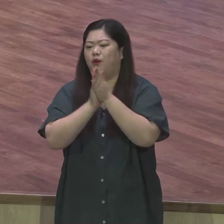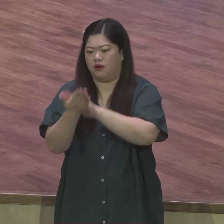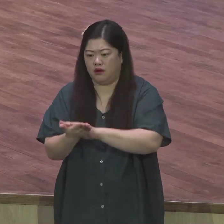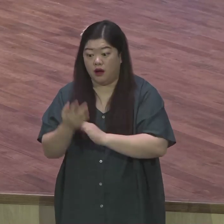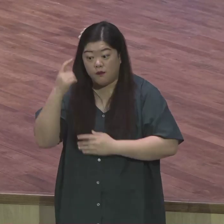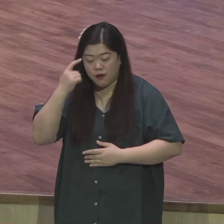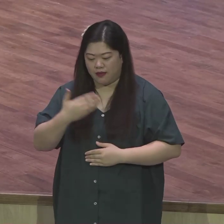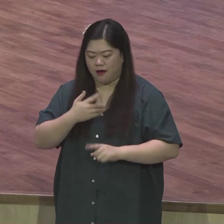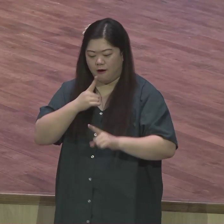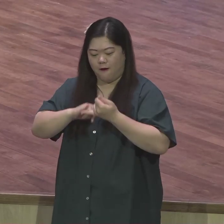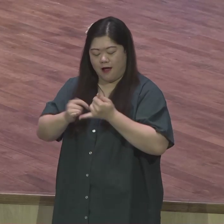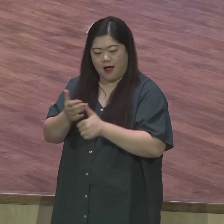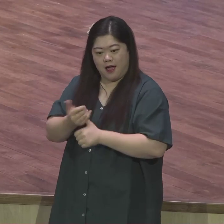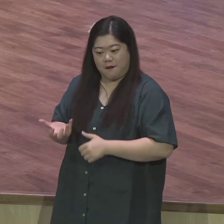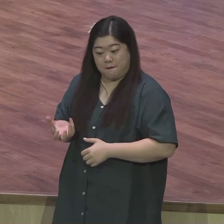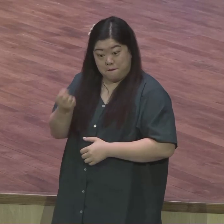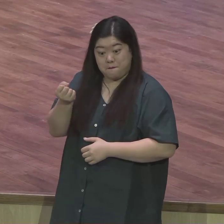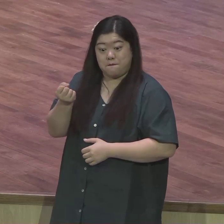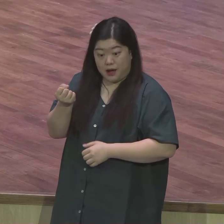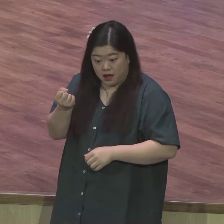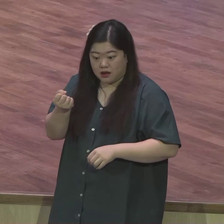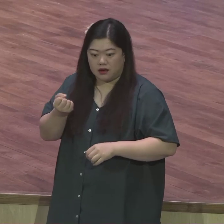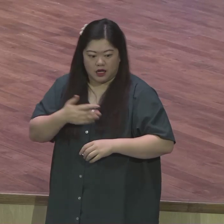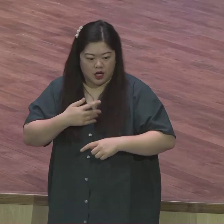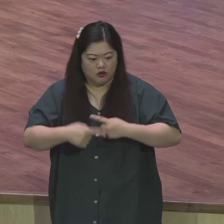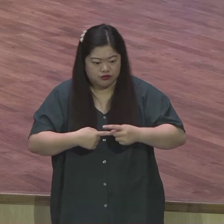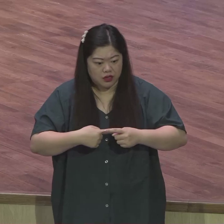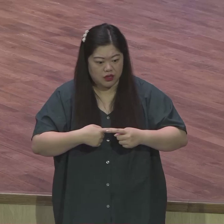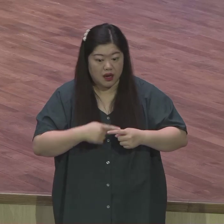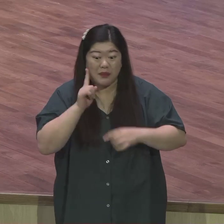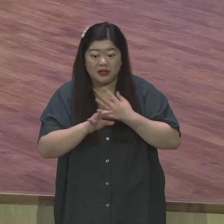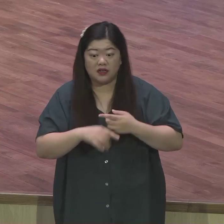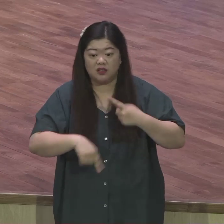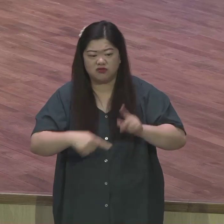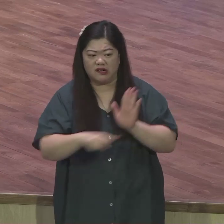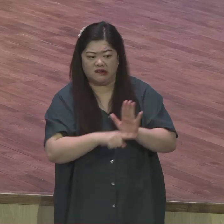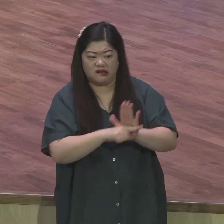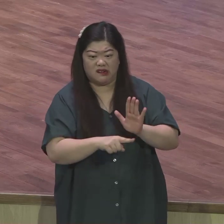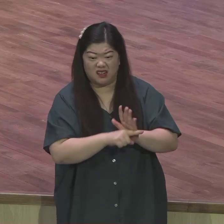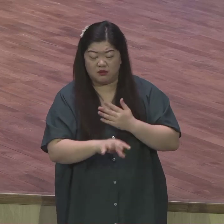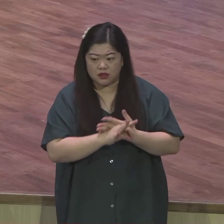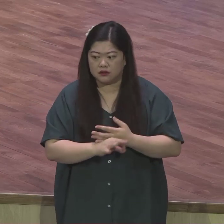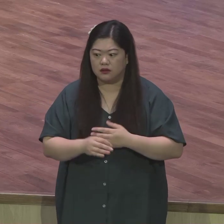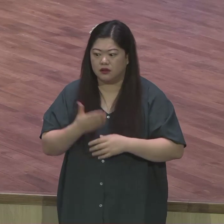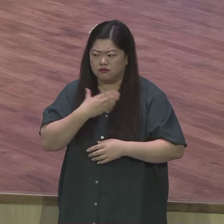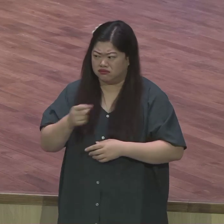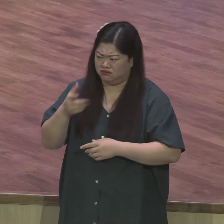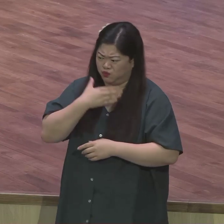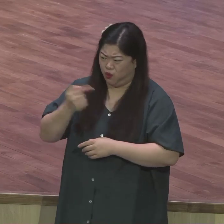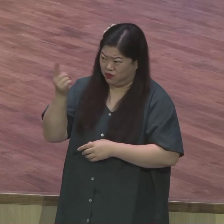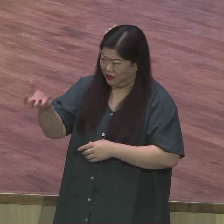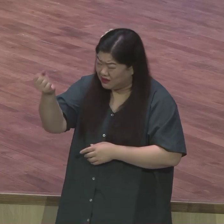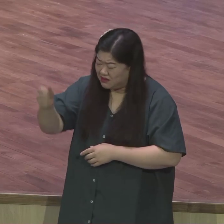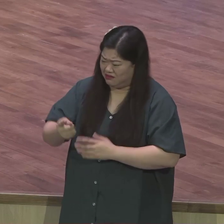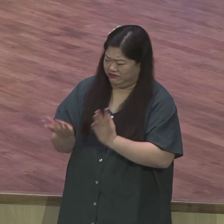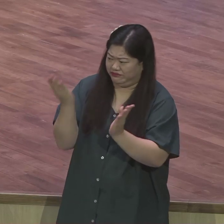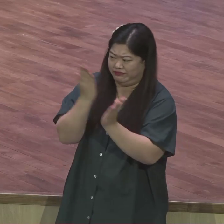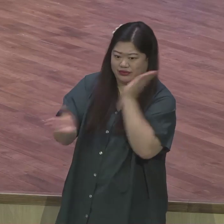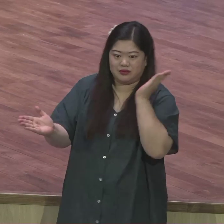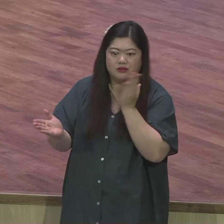자녀니까 하나님의 백성이라 그렇기 때문에 불신자들하고 노는 게 달라요 말이 달라요 차원이